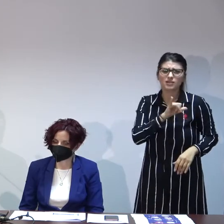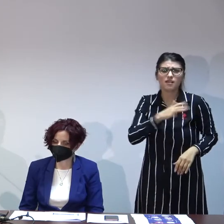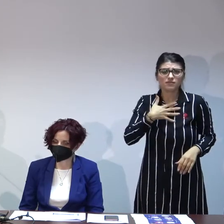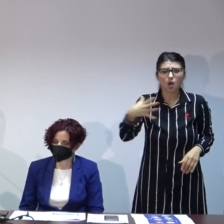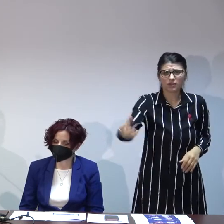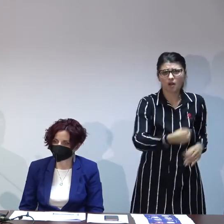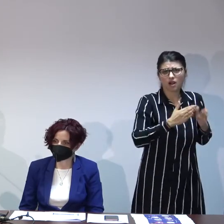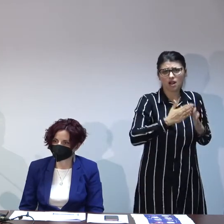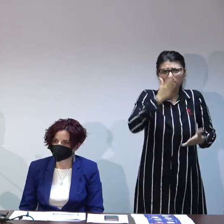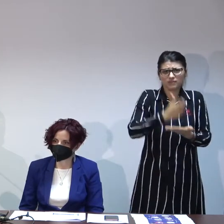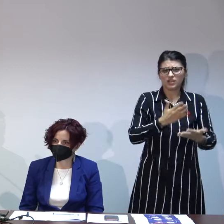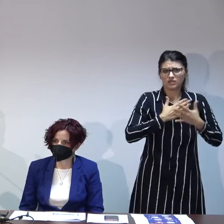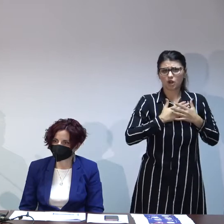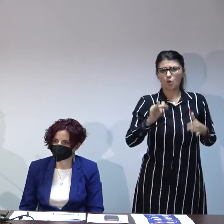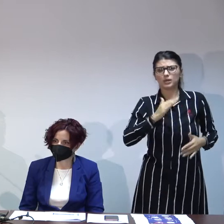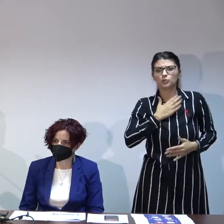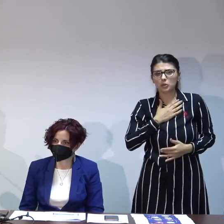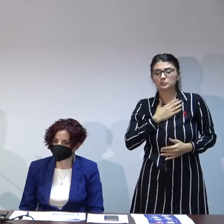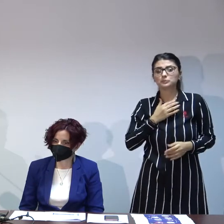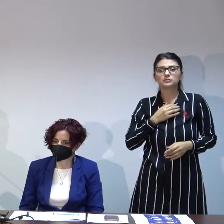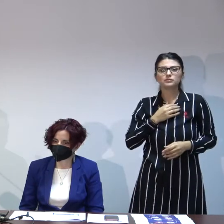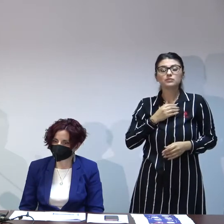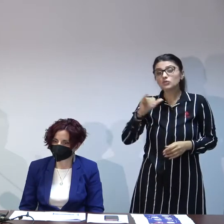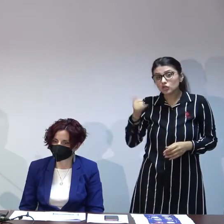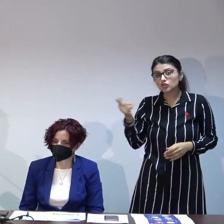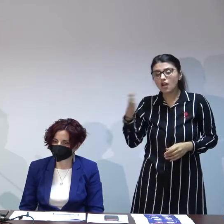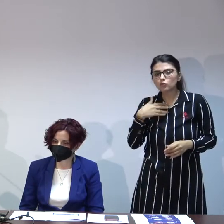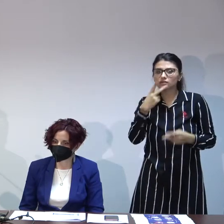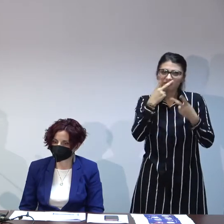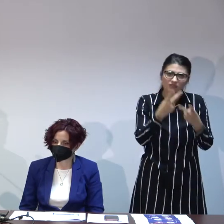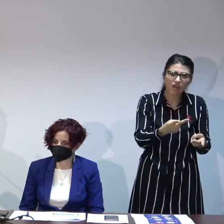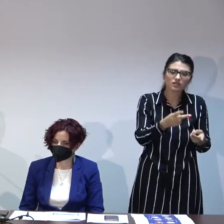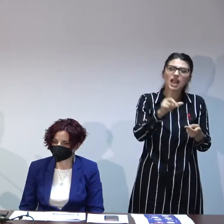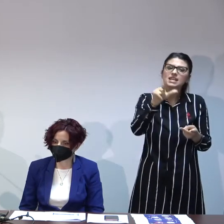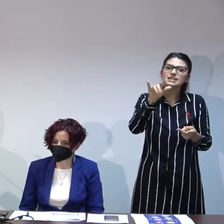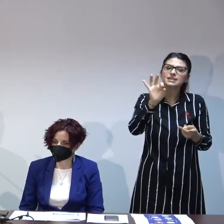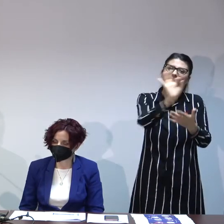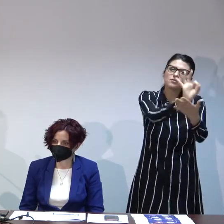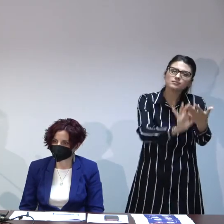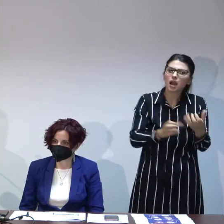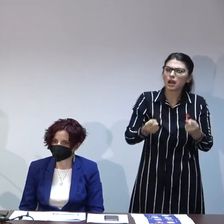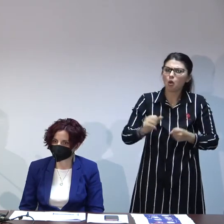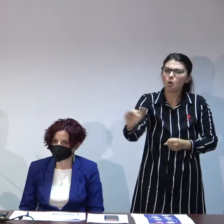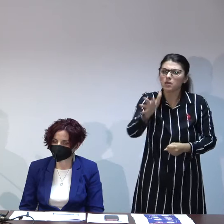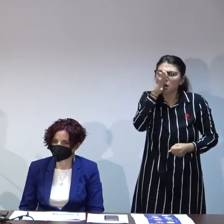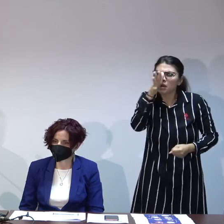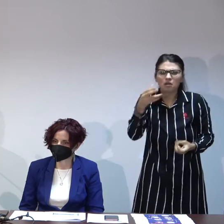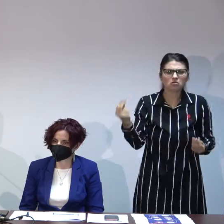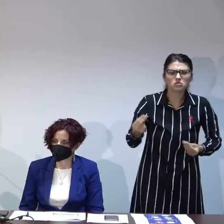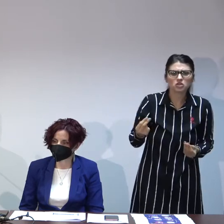dar și pentru că aveam intenția să vedem să vizităm lista de copii greu adoptabili n-am apucat să vedem lista